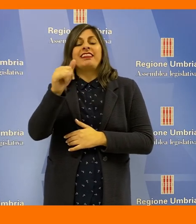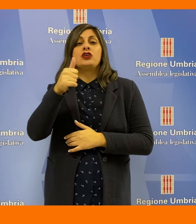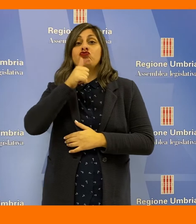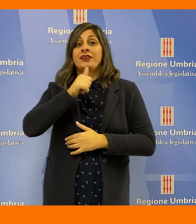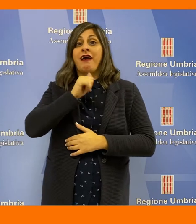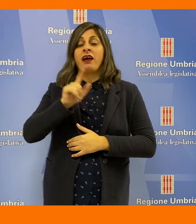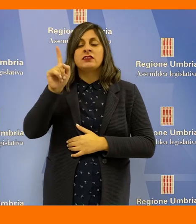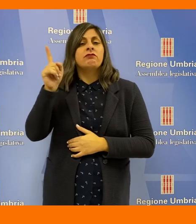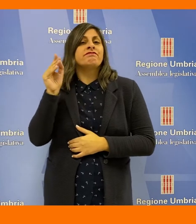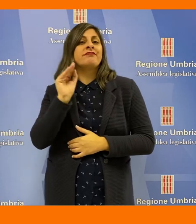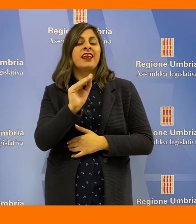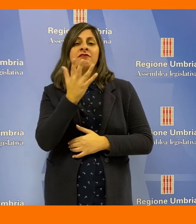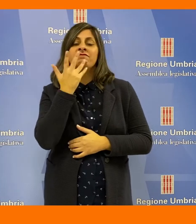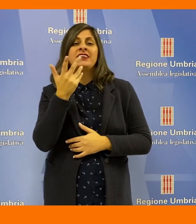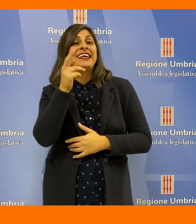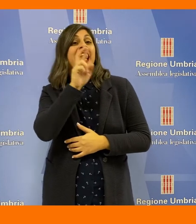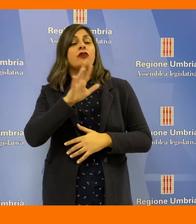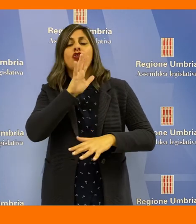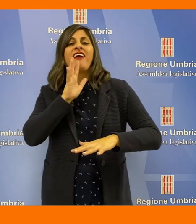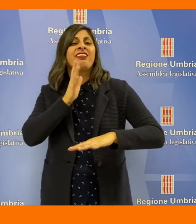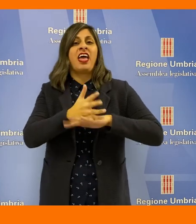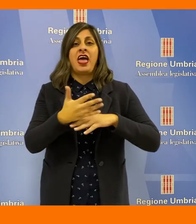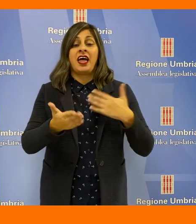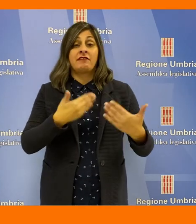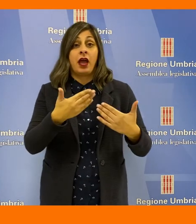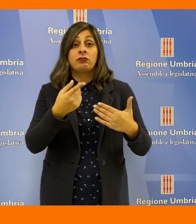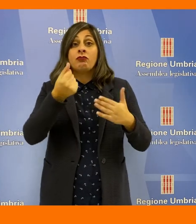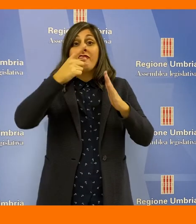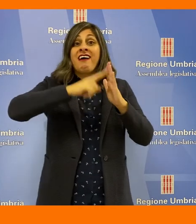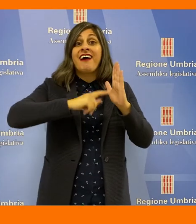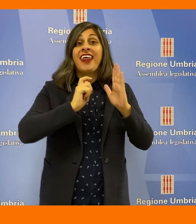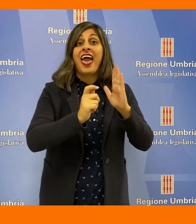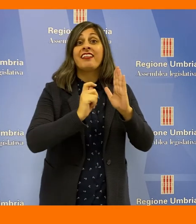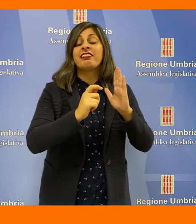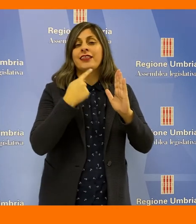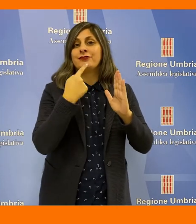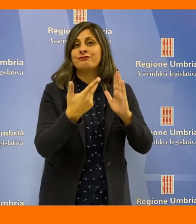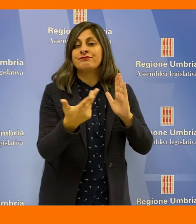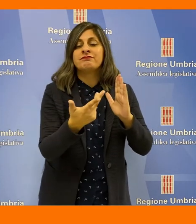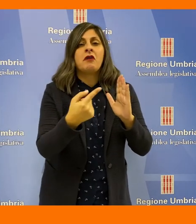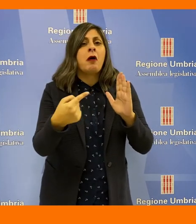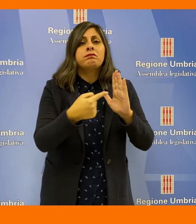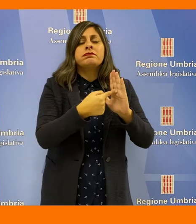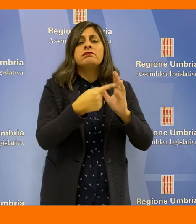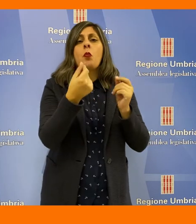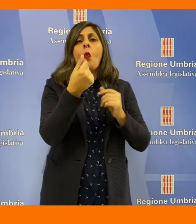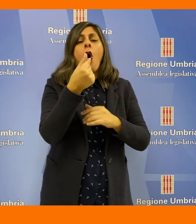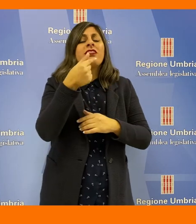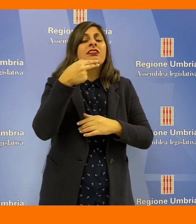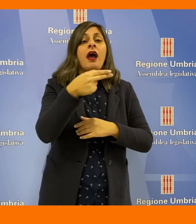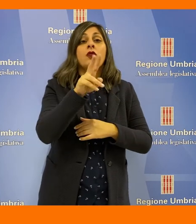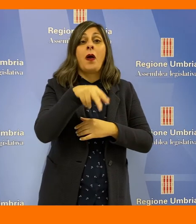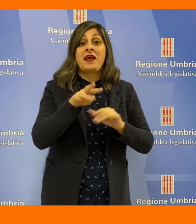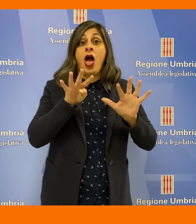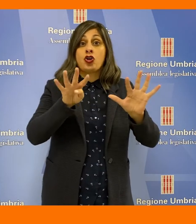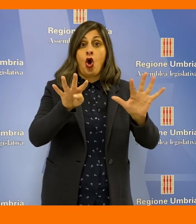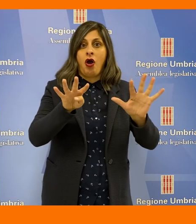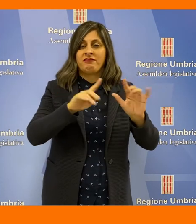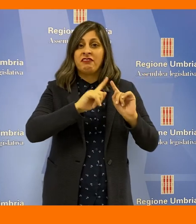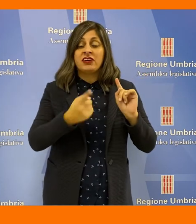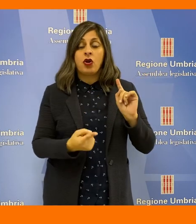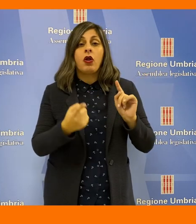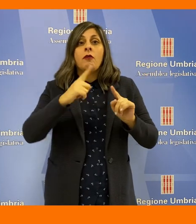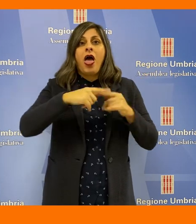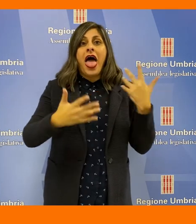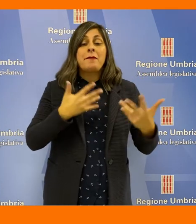Città di Castello che chiede un intervento alla Regione. Le rette, è stato sottolineato, sono ferme alle quote del 2009 e l